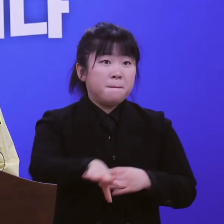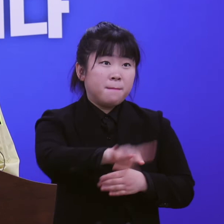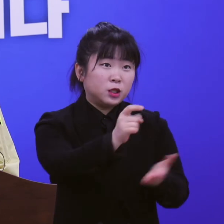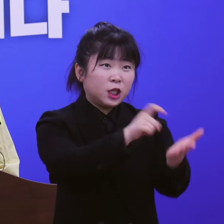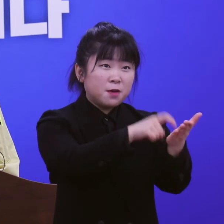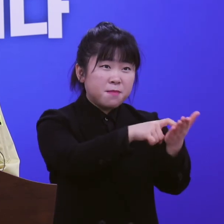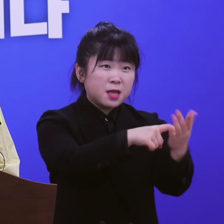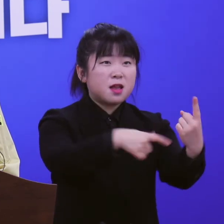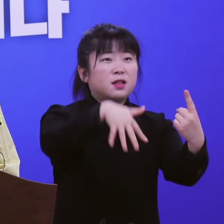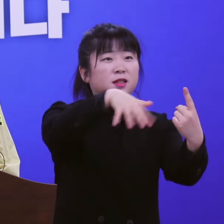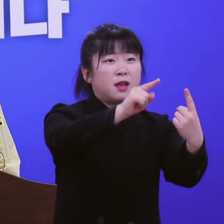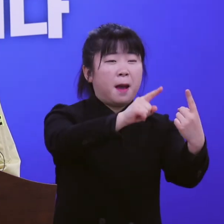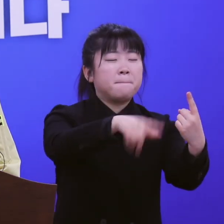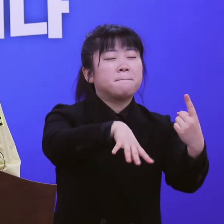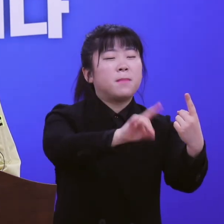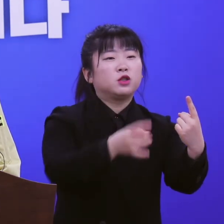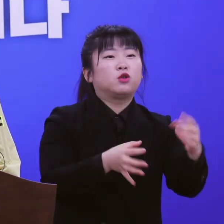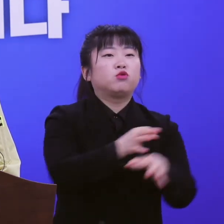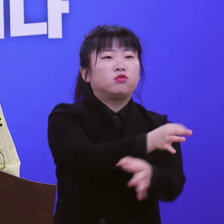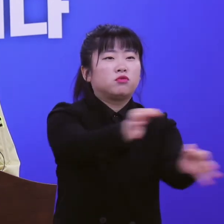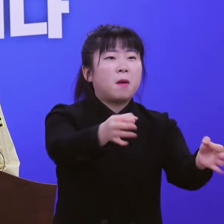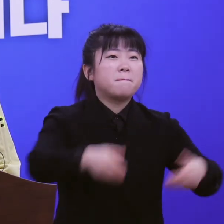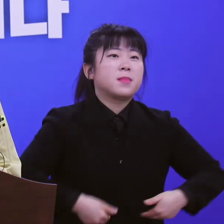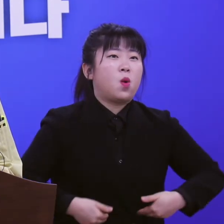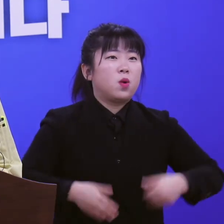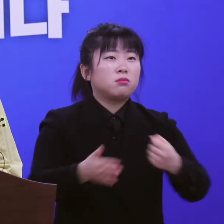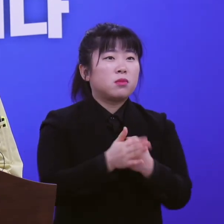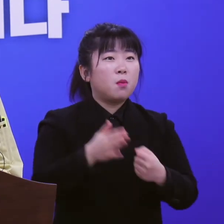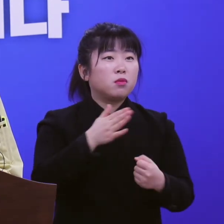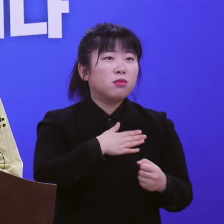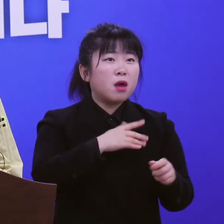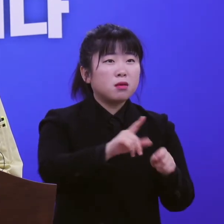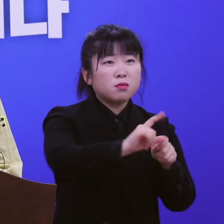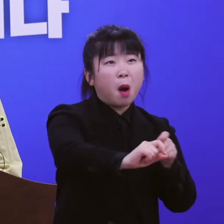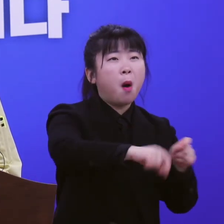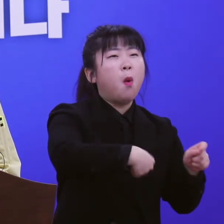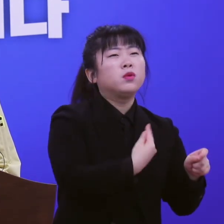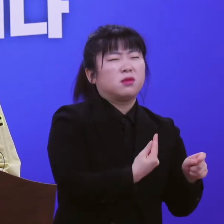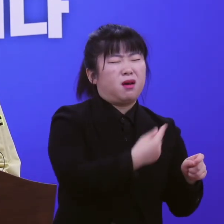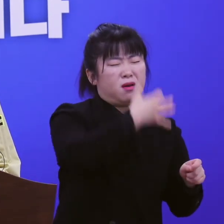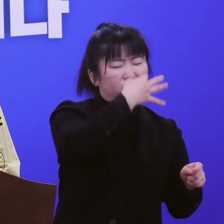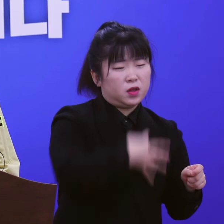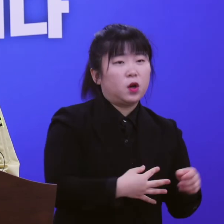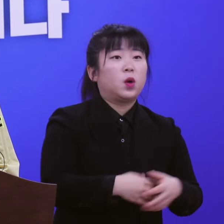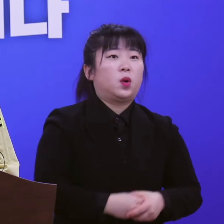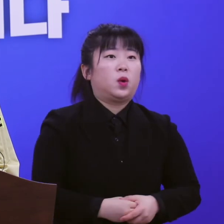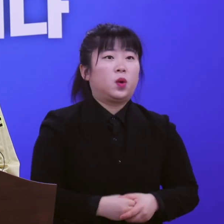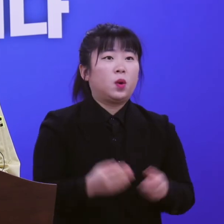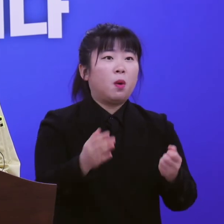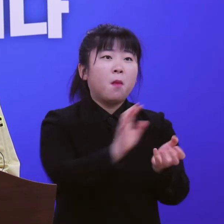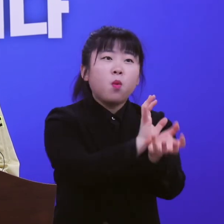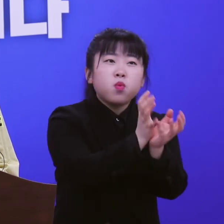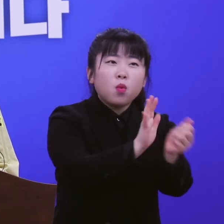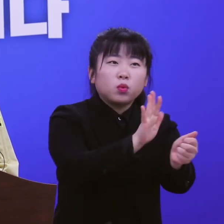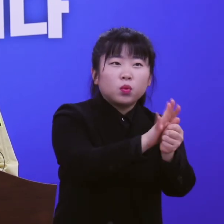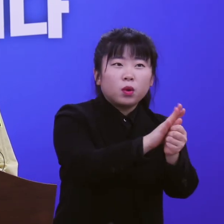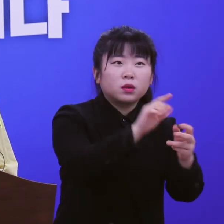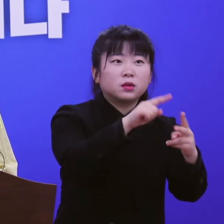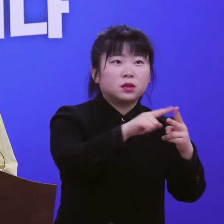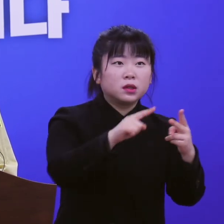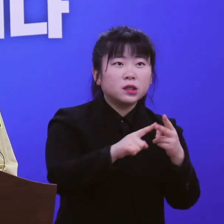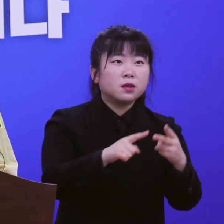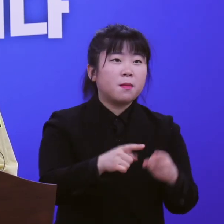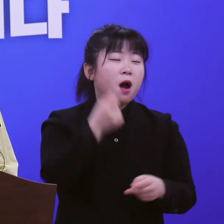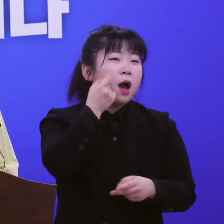중앙정부와 지방정부만의 노력으로는 한계가 있습니다. 화훼농가 지원, 착한